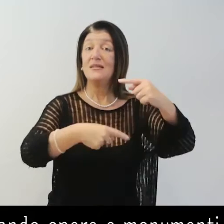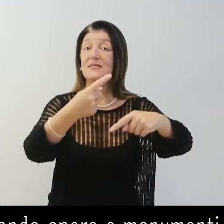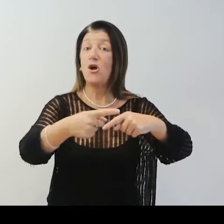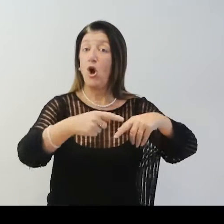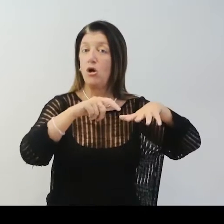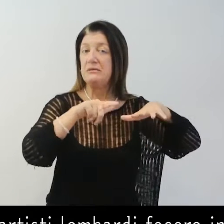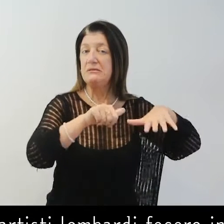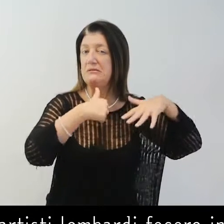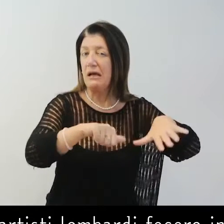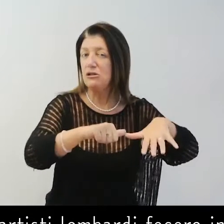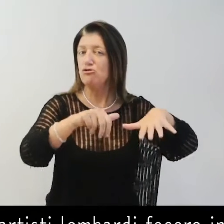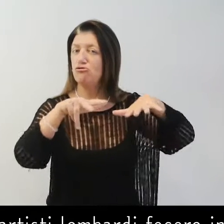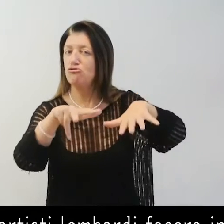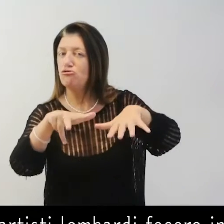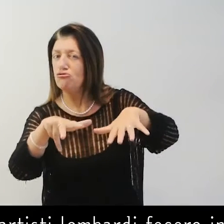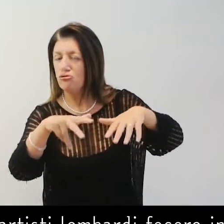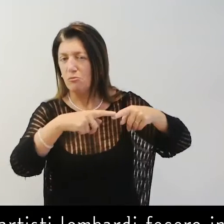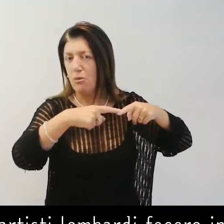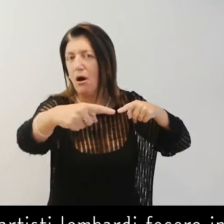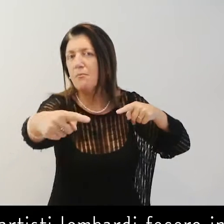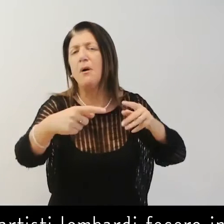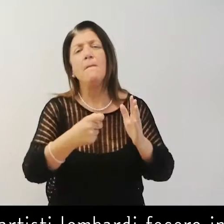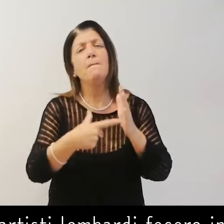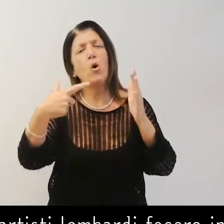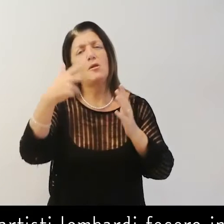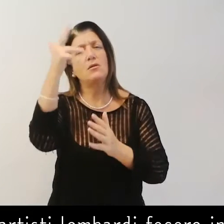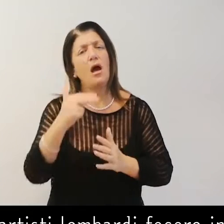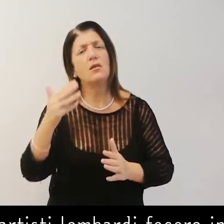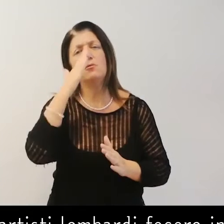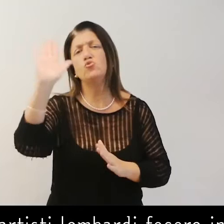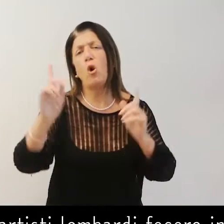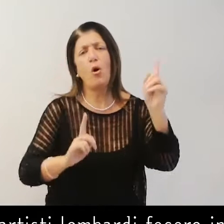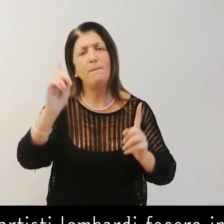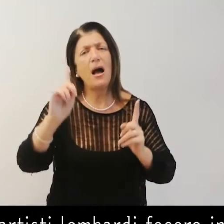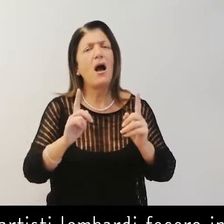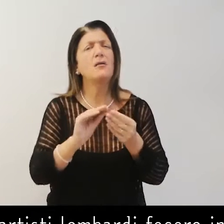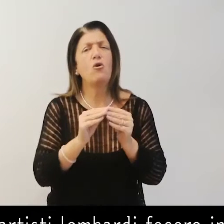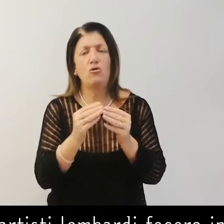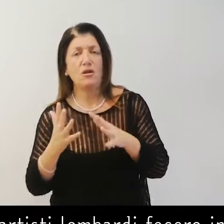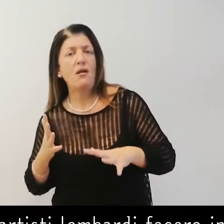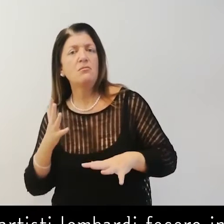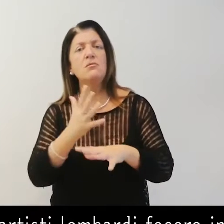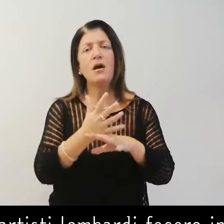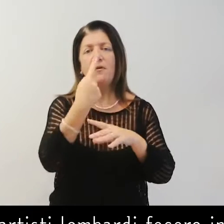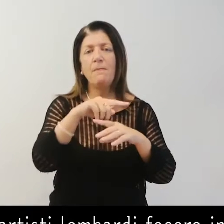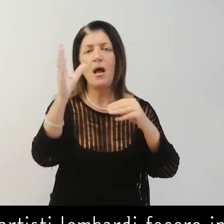Tra il sedicesimo e il diciottesimo secolo, importanti artisti lombardi fecero gli interventi di